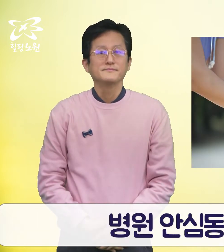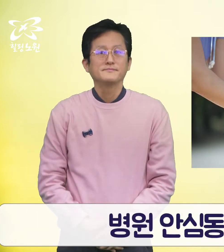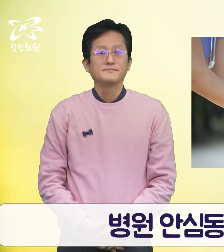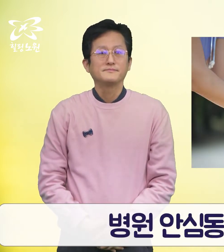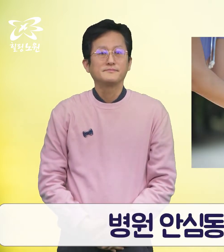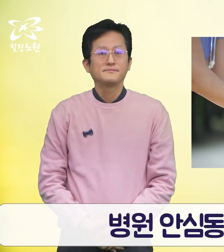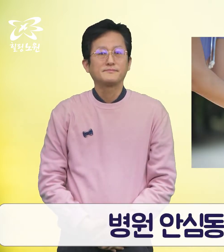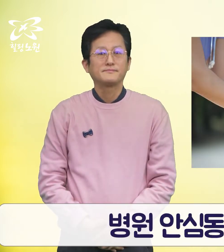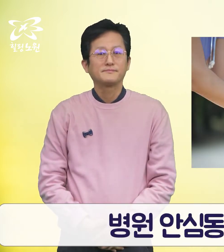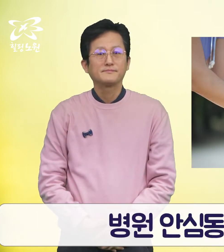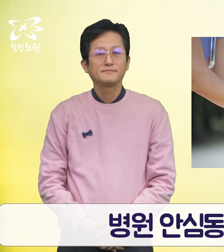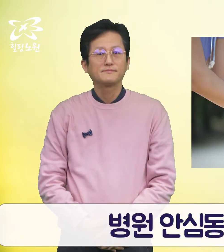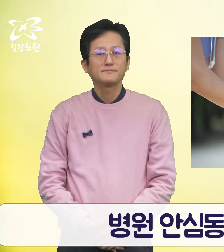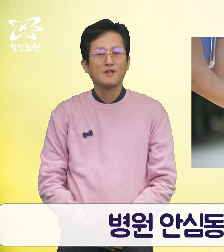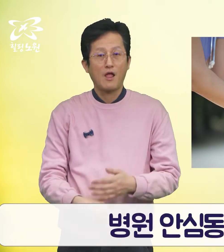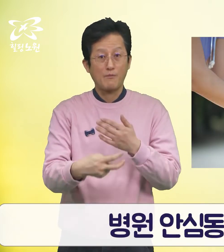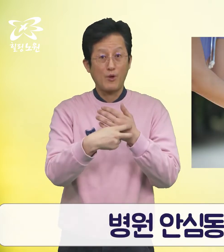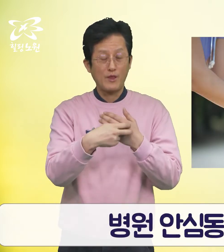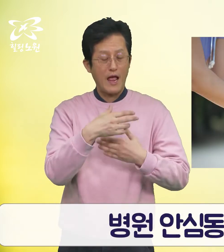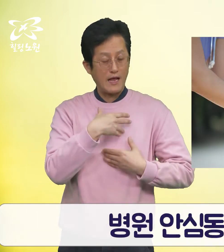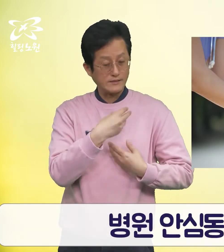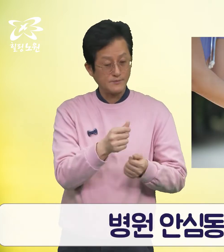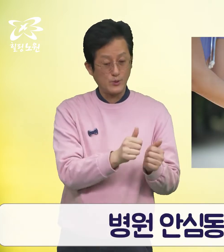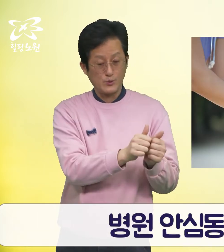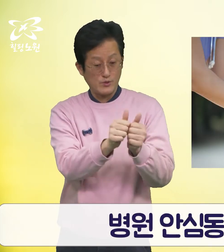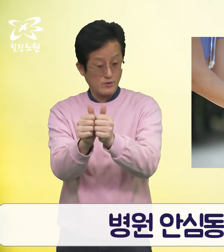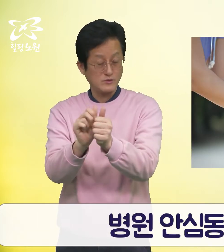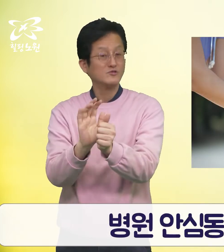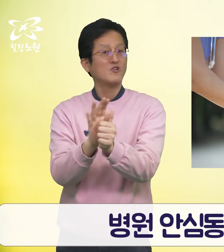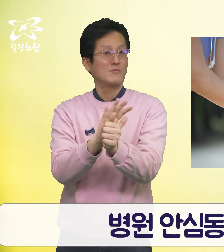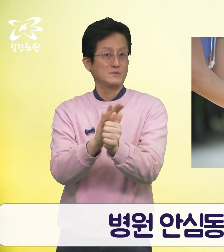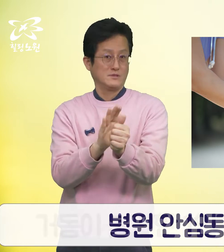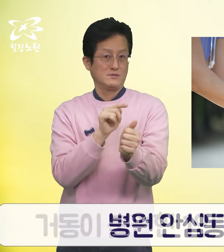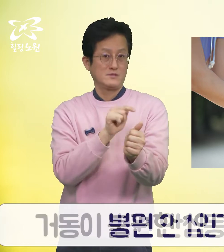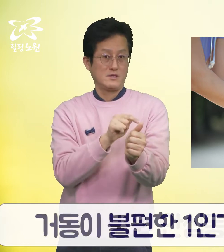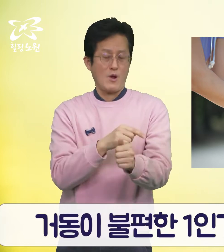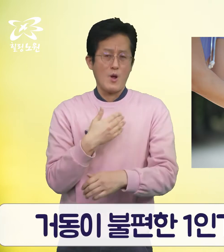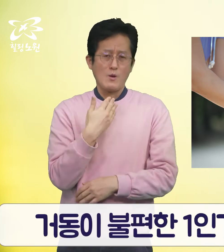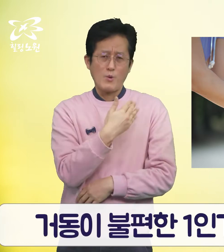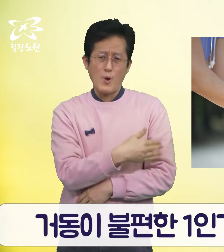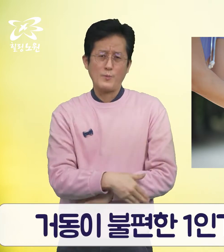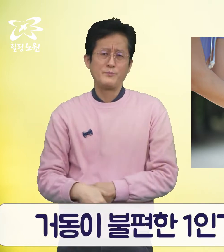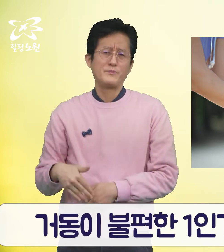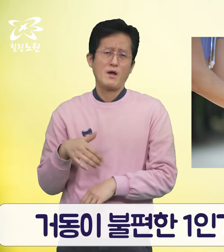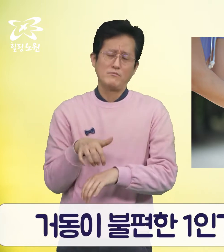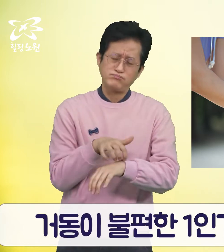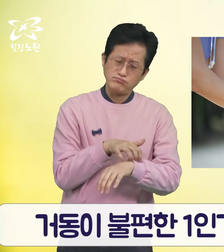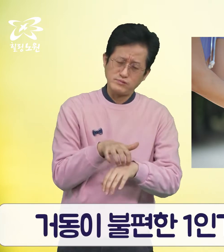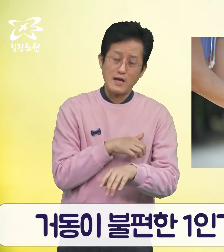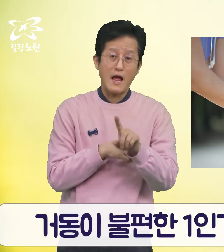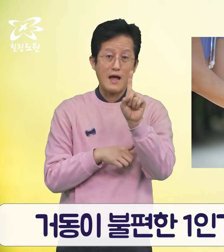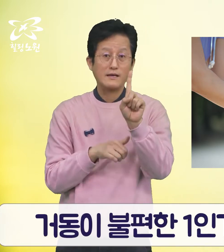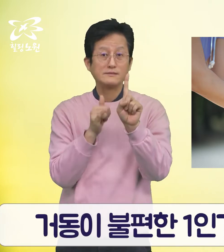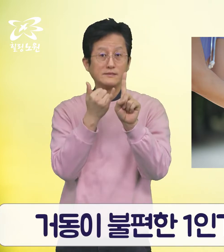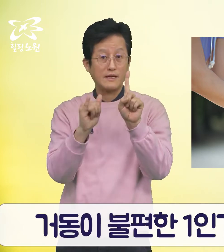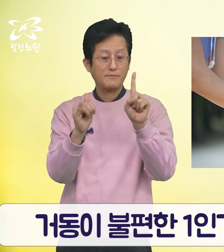병원 안심동행 서비스 거동이 불편한 1인 가구 주민을 위한